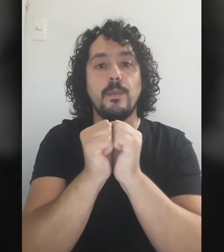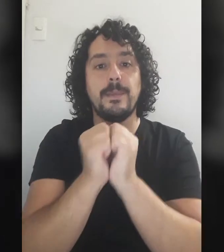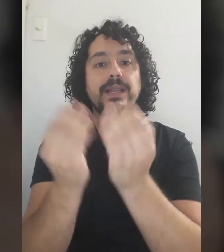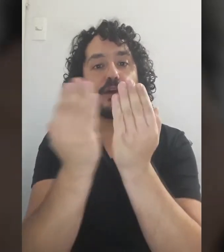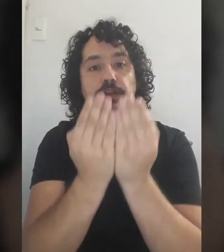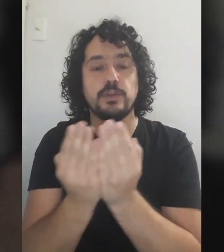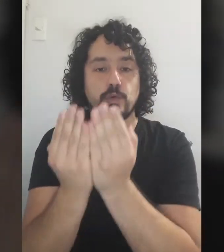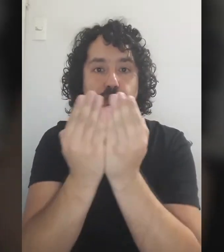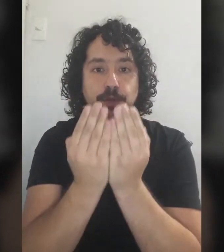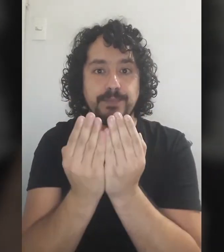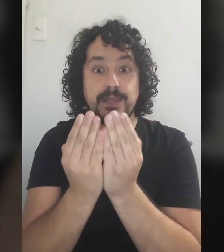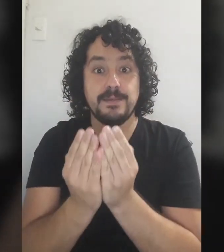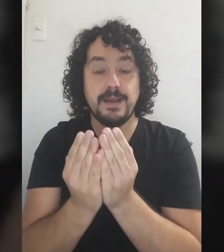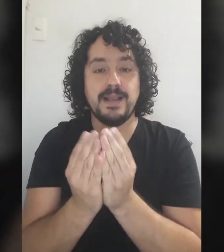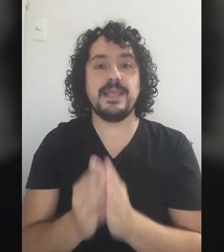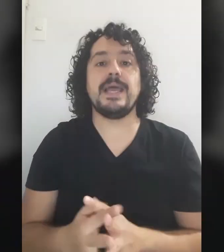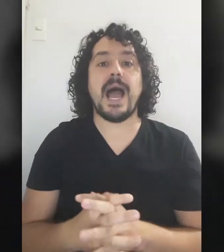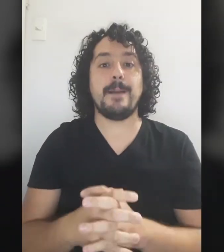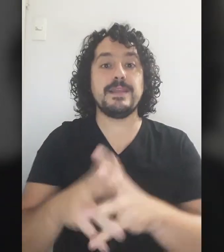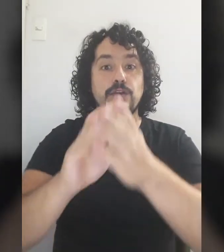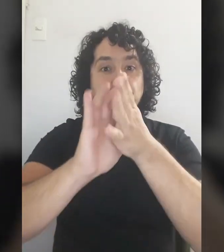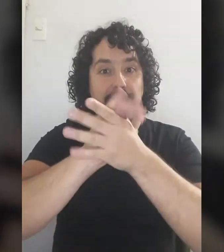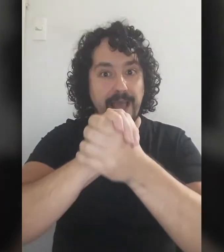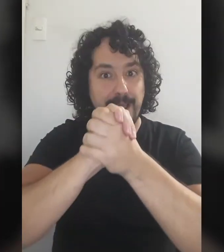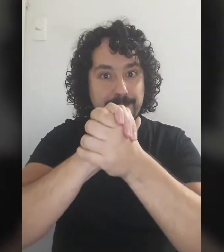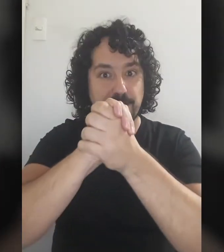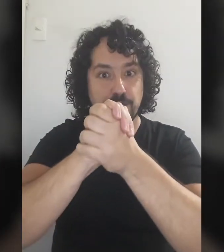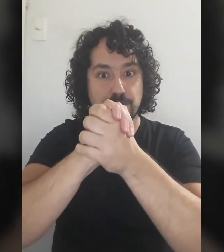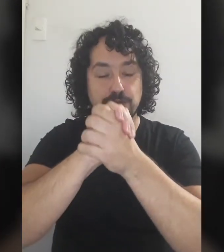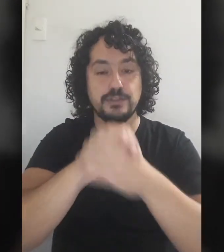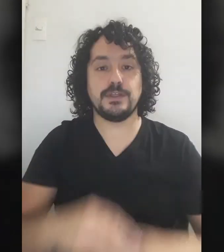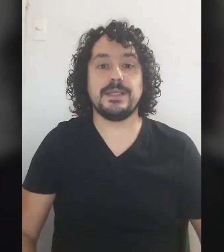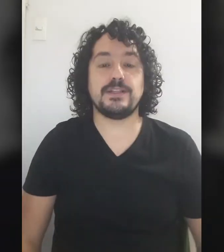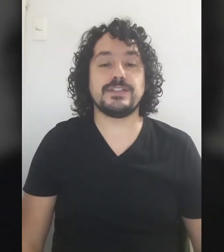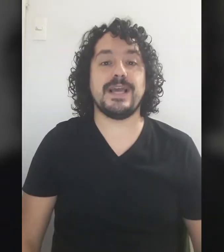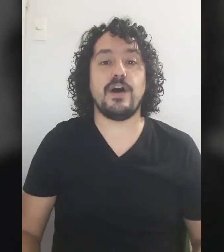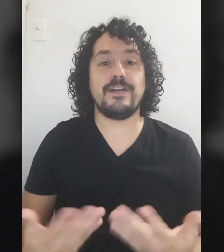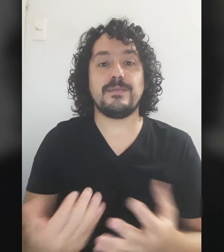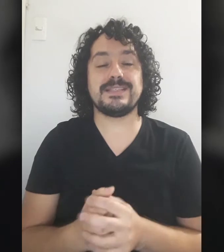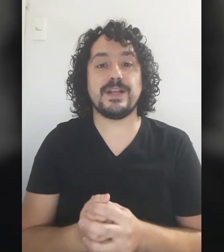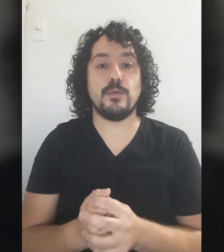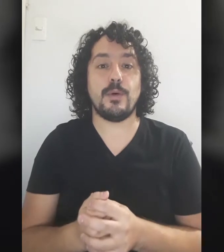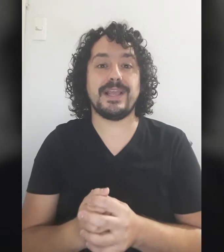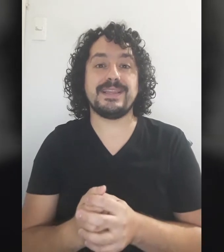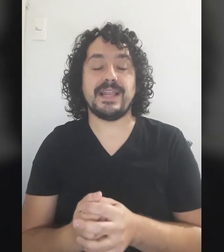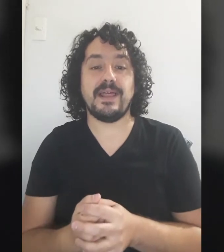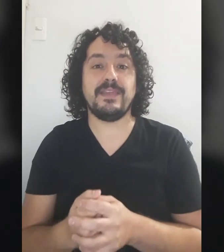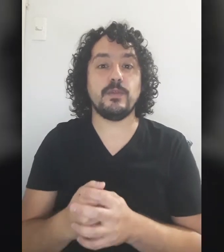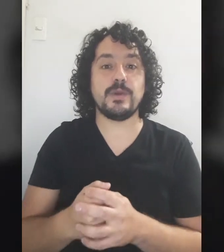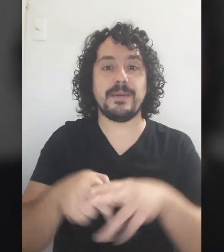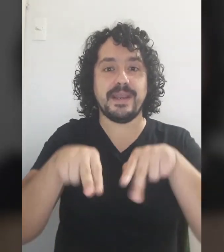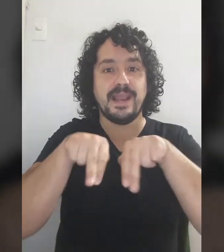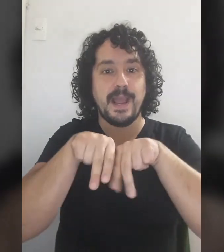compañero de estudio ¿Vale? Amigos, amigos Entonces, ahora vamos a hacer como, aquí están andando una pareja